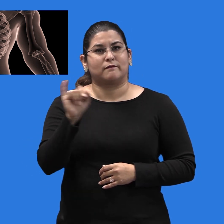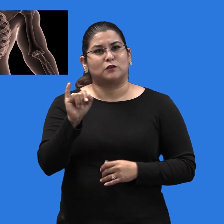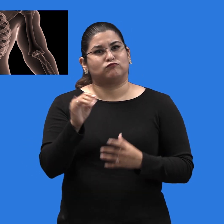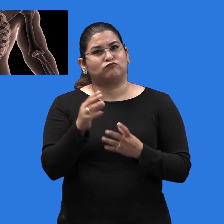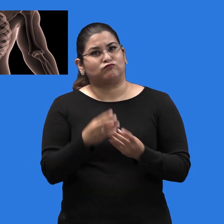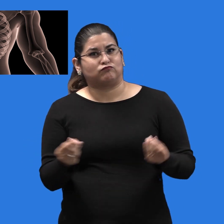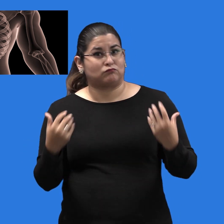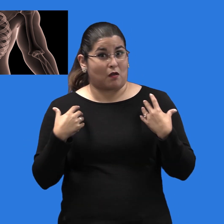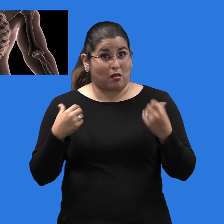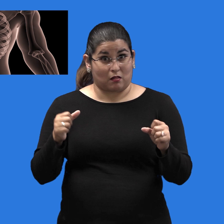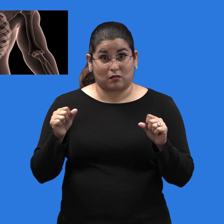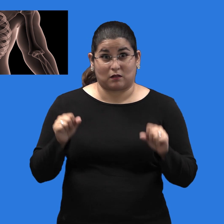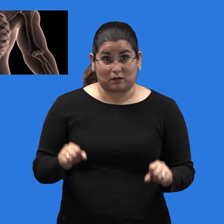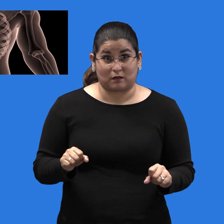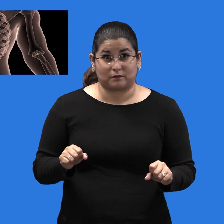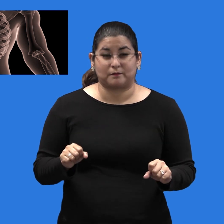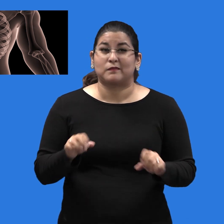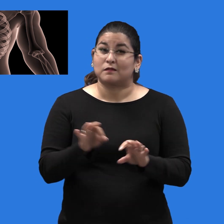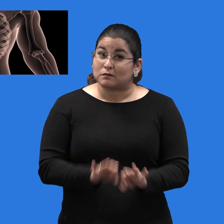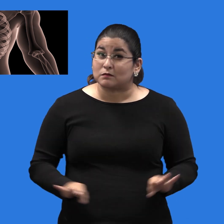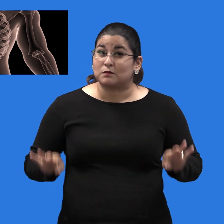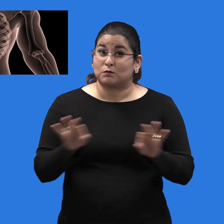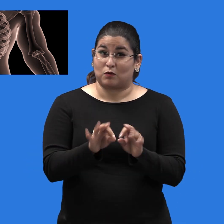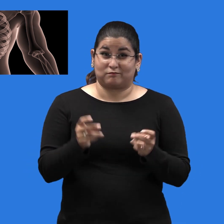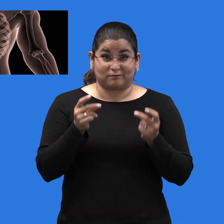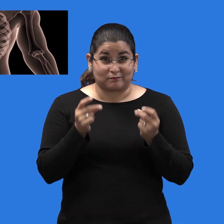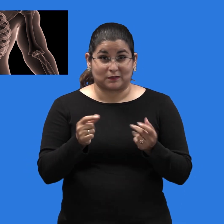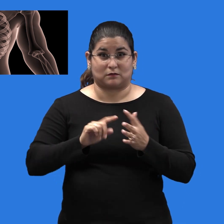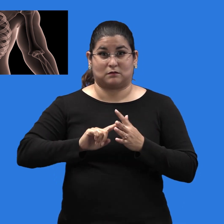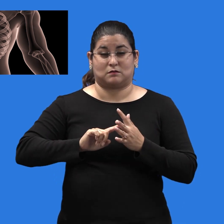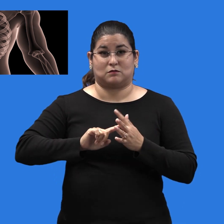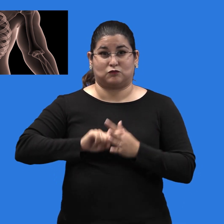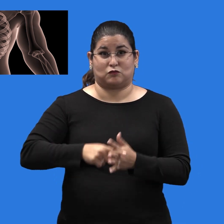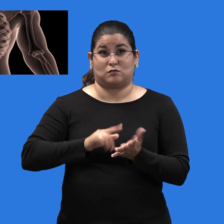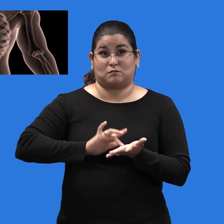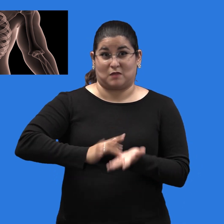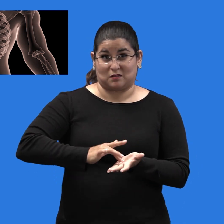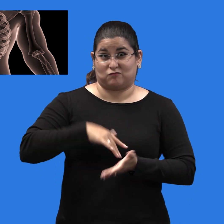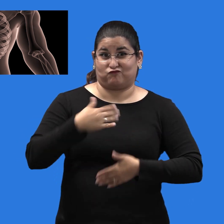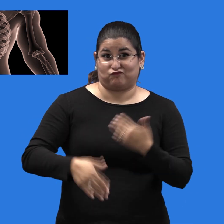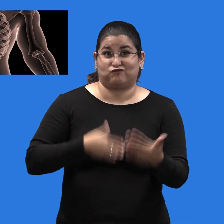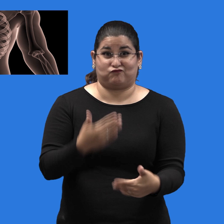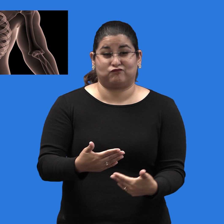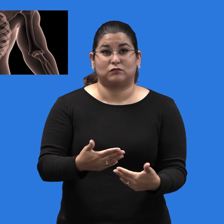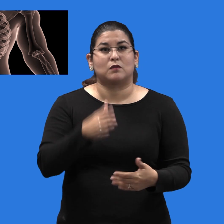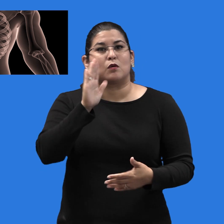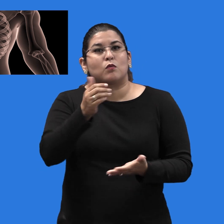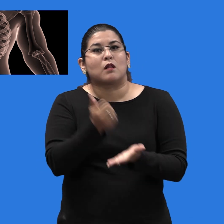se siga propagando. El tratamiento salva vidas, previene la propagación continua y puede ahorrar